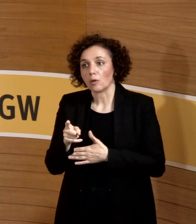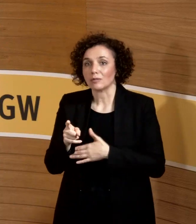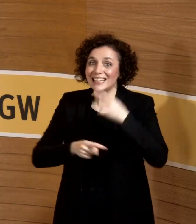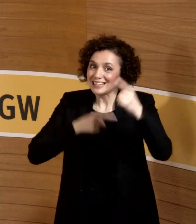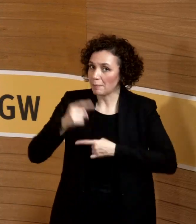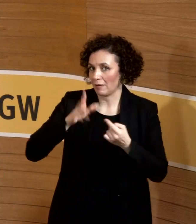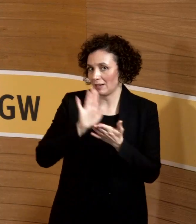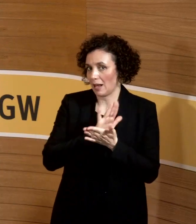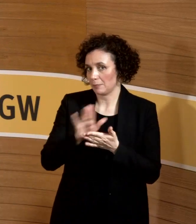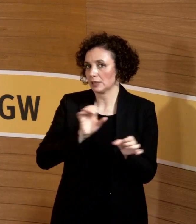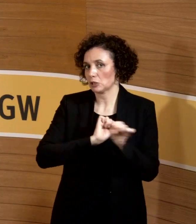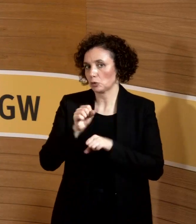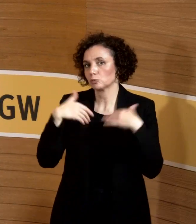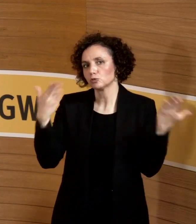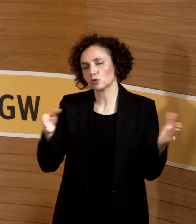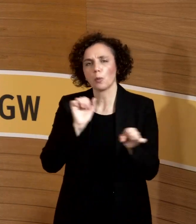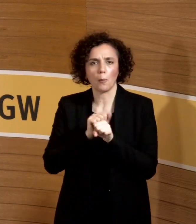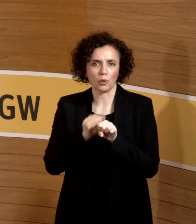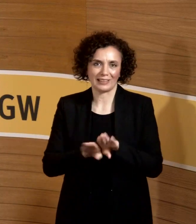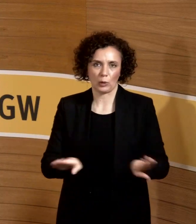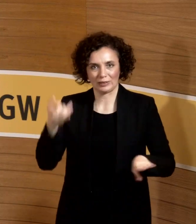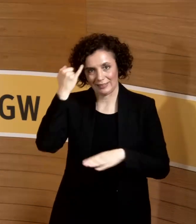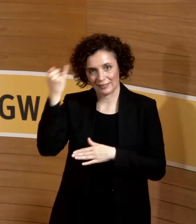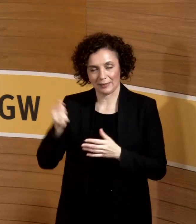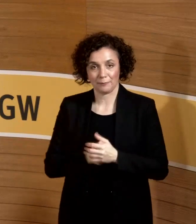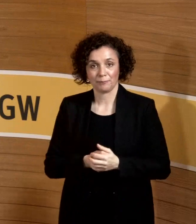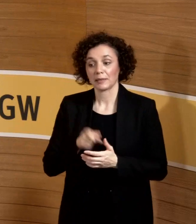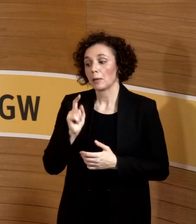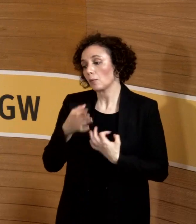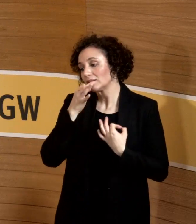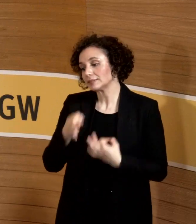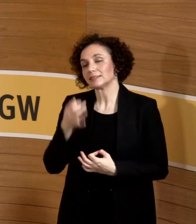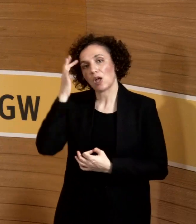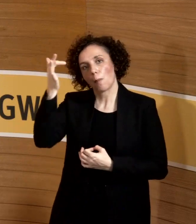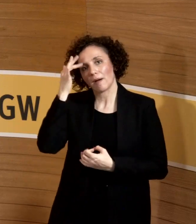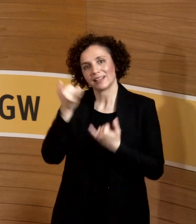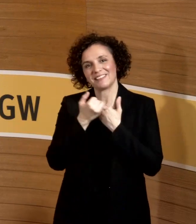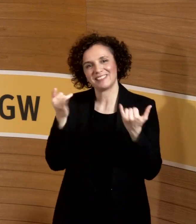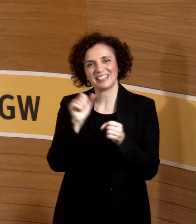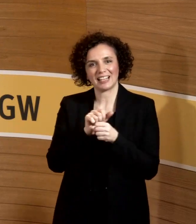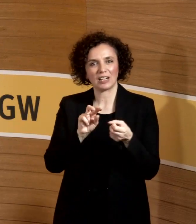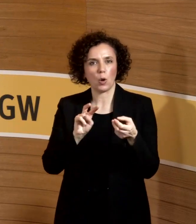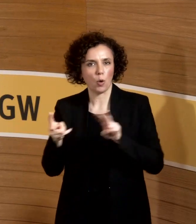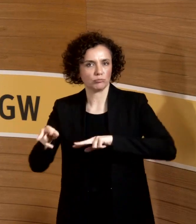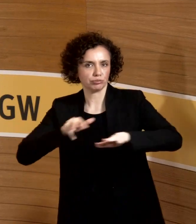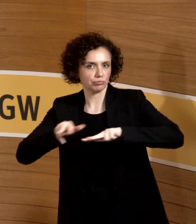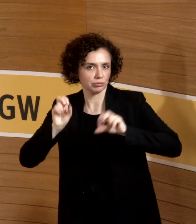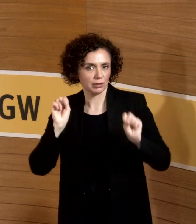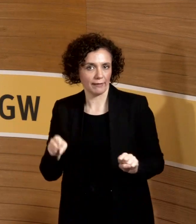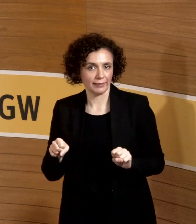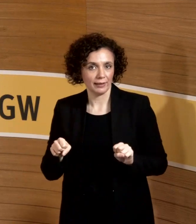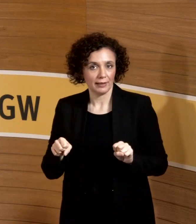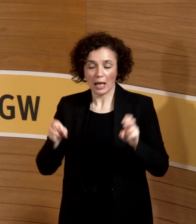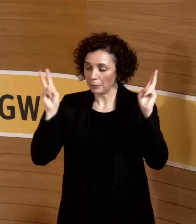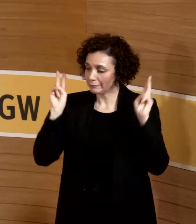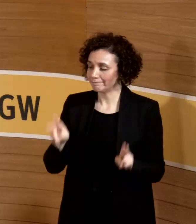je kleinteiliger man arbeitet, je mehr Fantasie man erfindet, desto eher geht es. Aber auch hier pauschal eigentlich